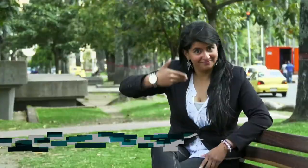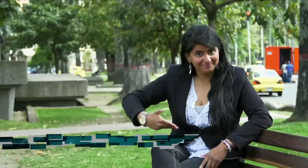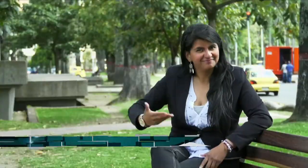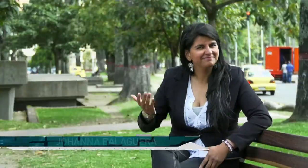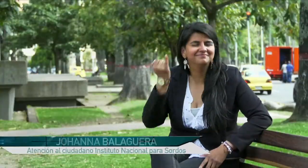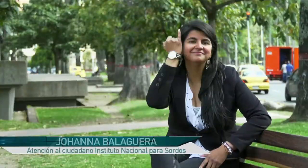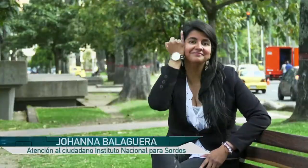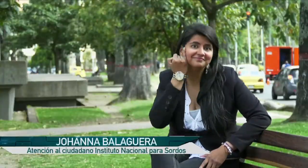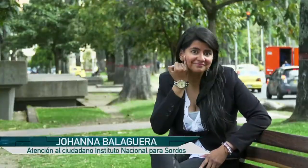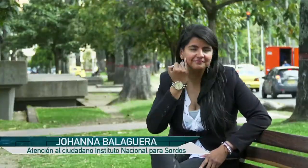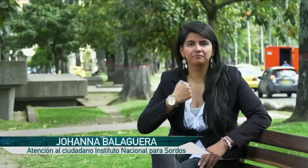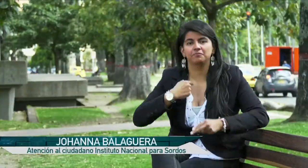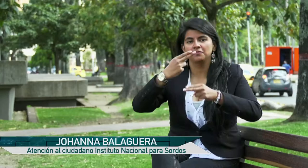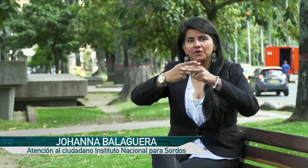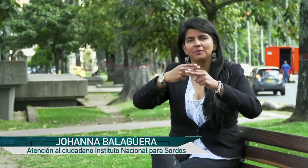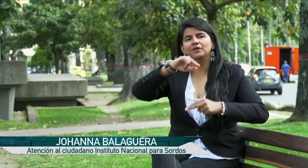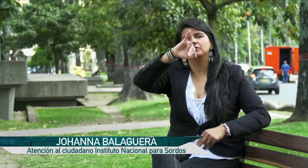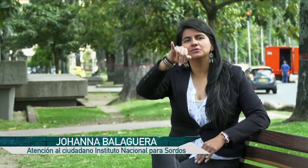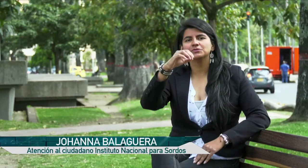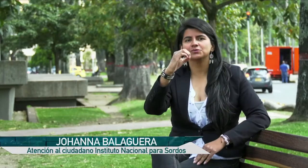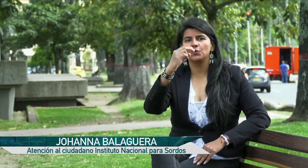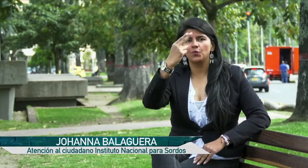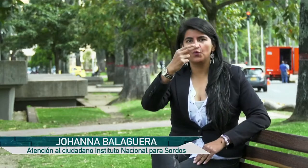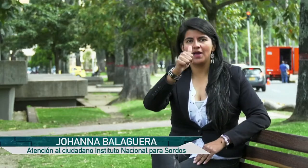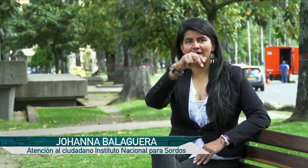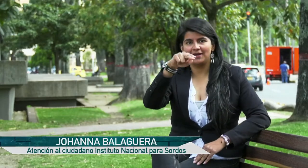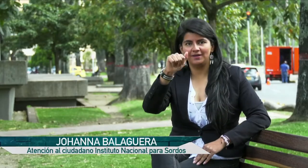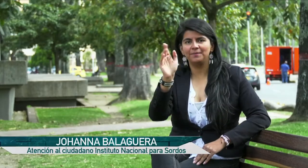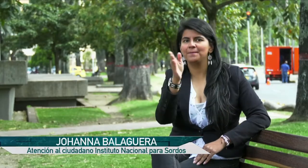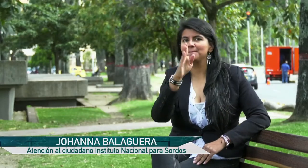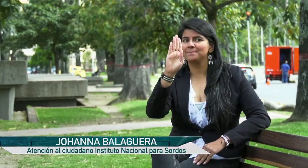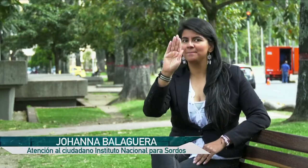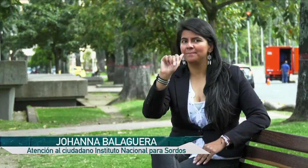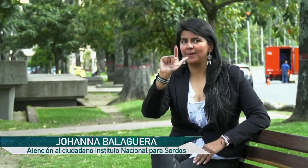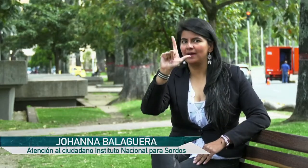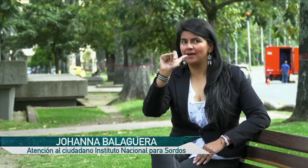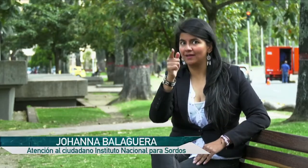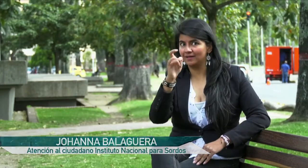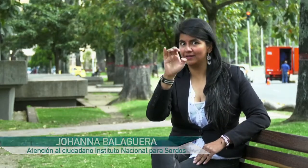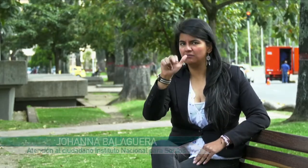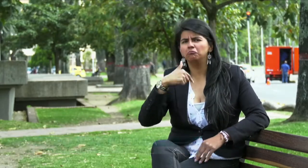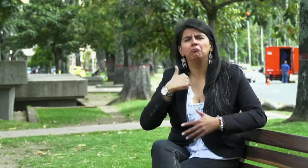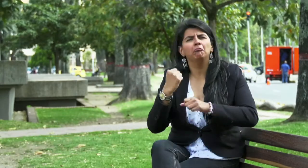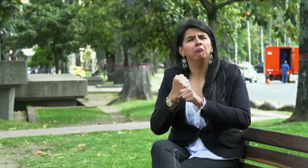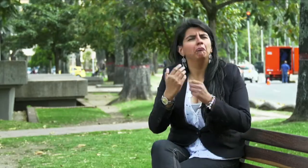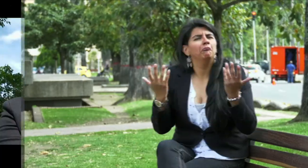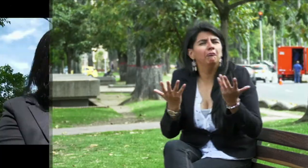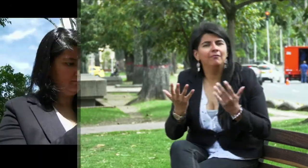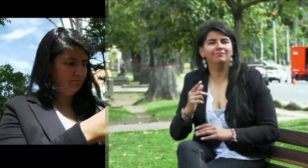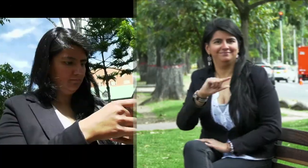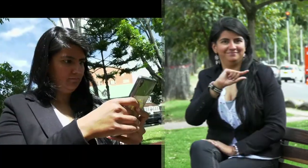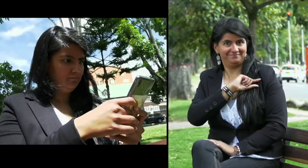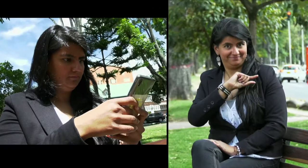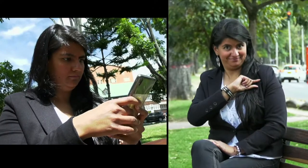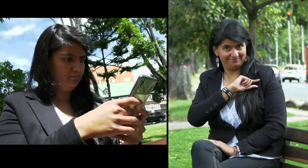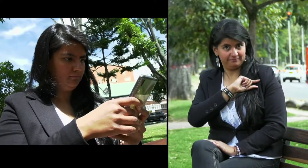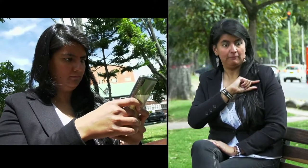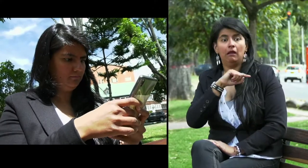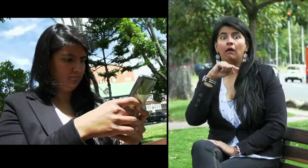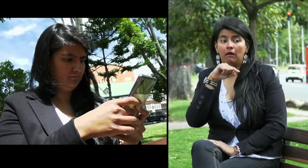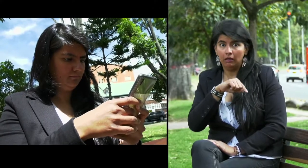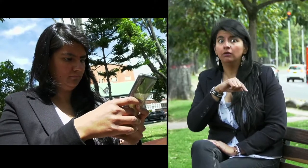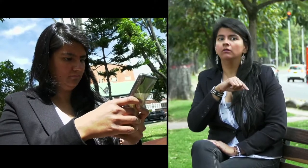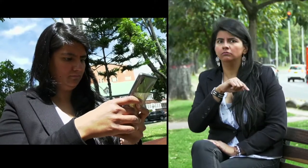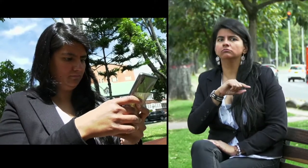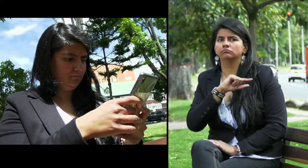Hola, en la comunidad sorda me identifican con esta seña y mi nombre es Joana Balaguera. Trabajo